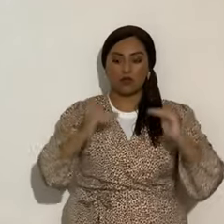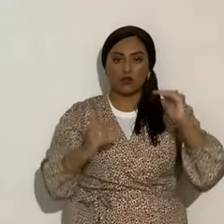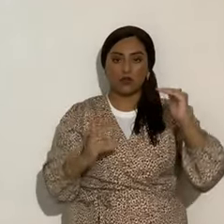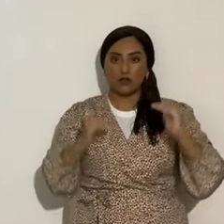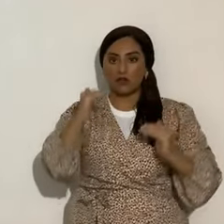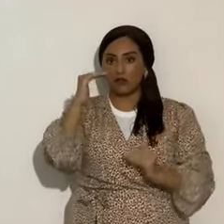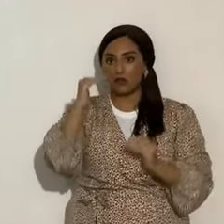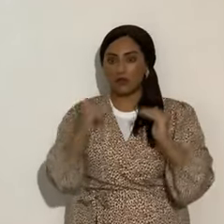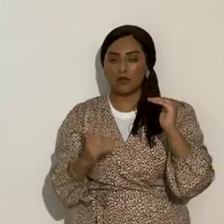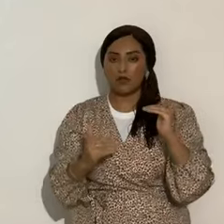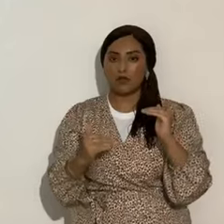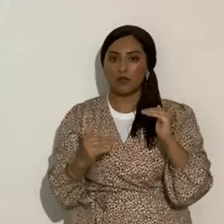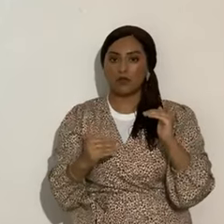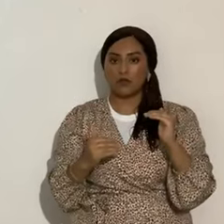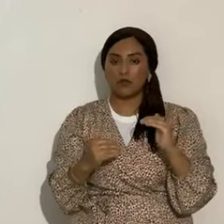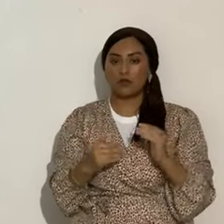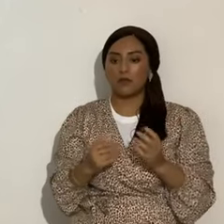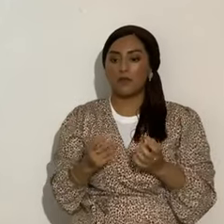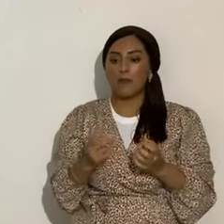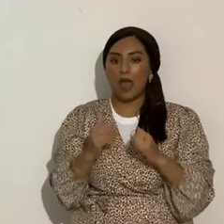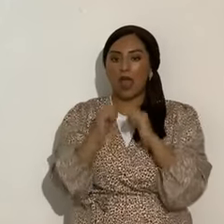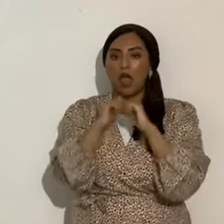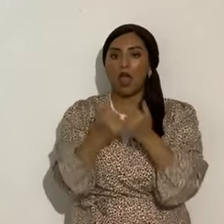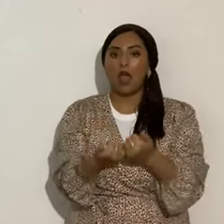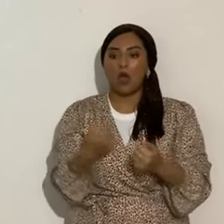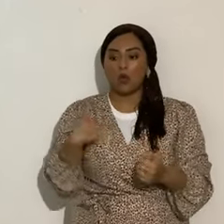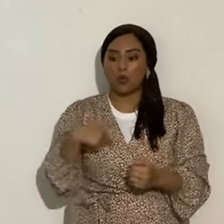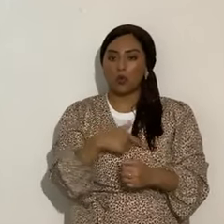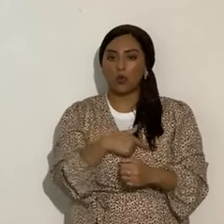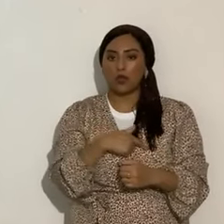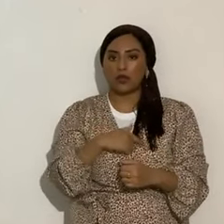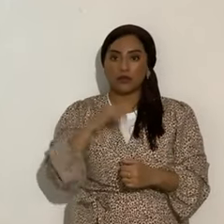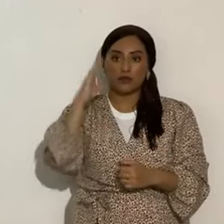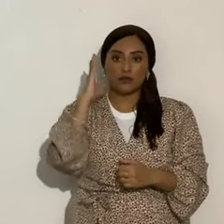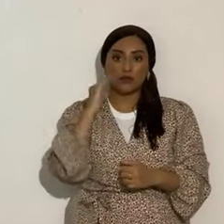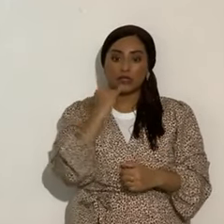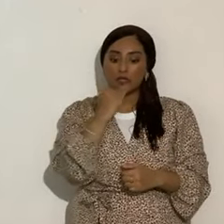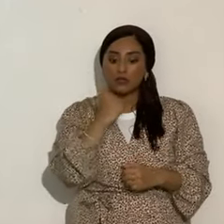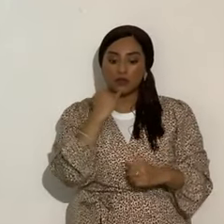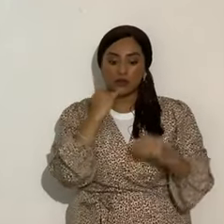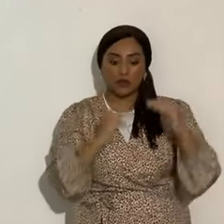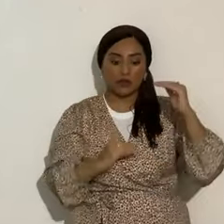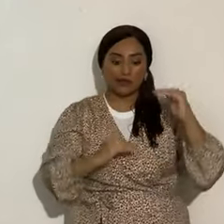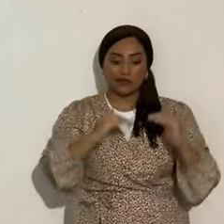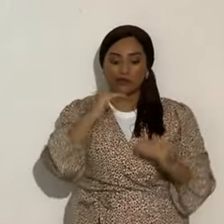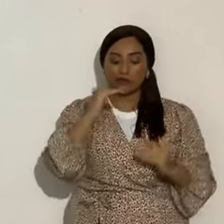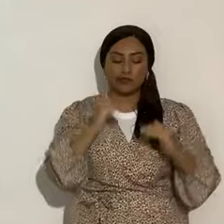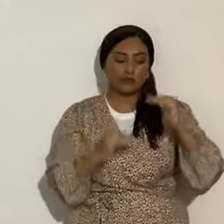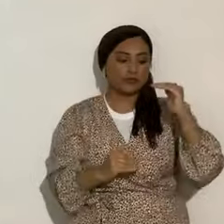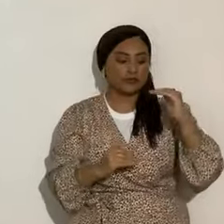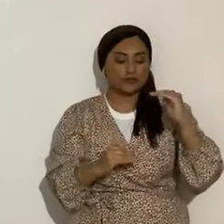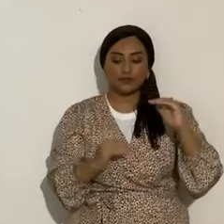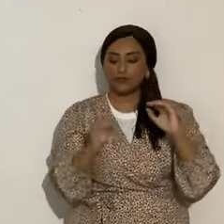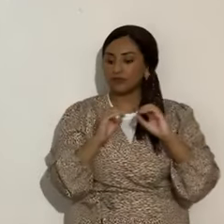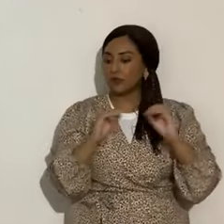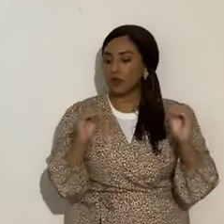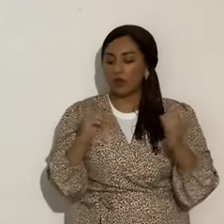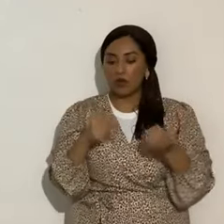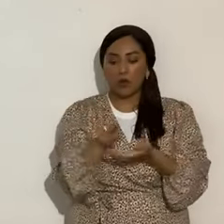Él, él, él valora cómo estamos, valoró a Israel, y vio que no había santidad, y repito, que